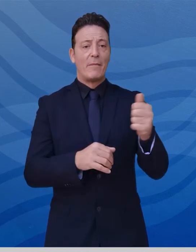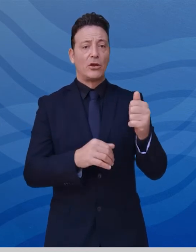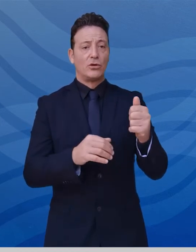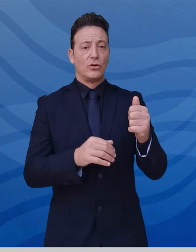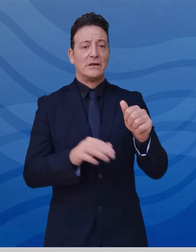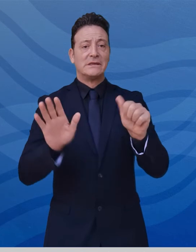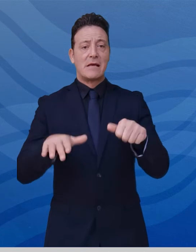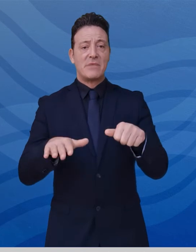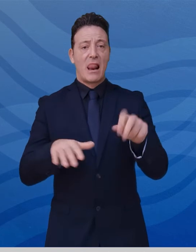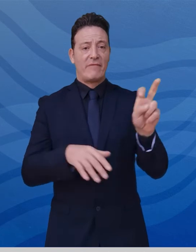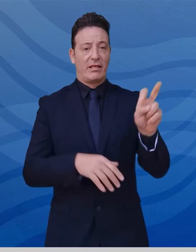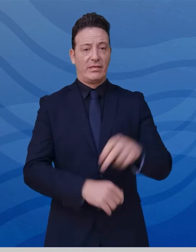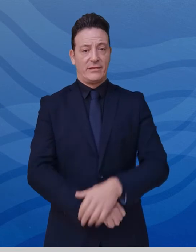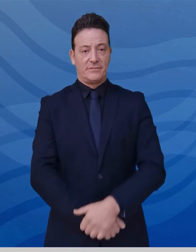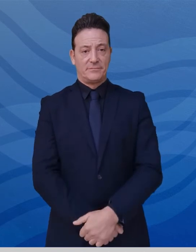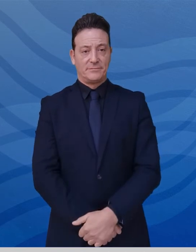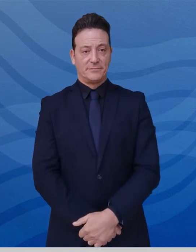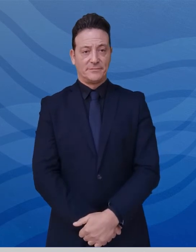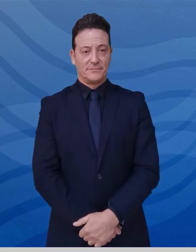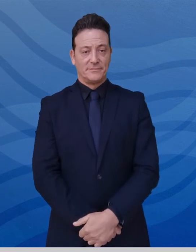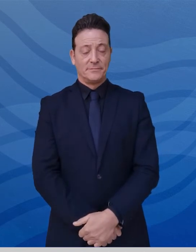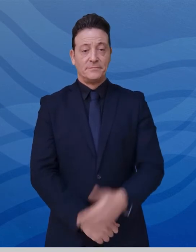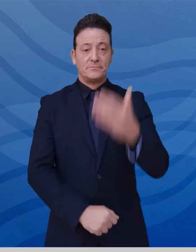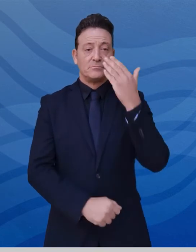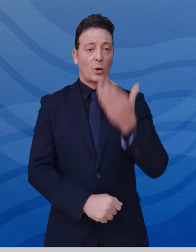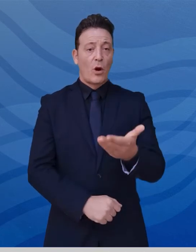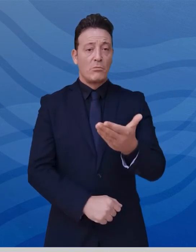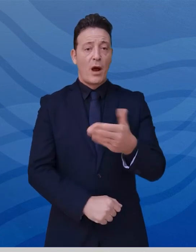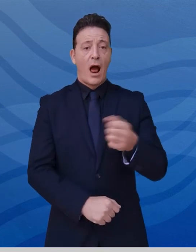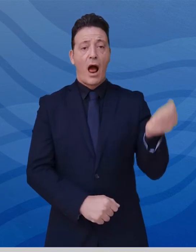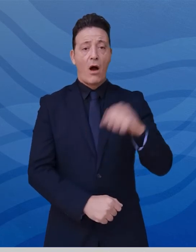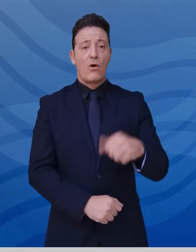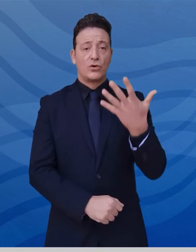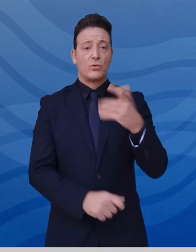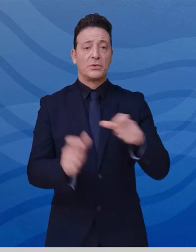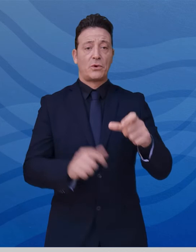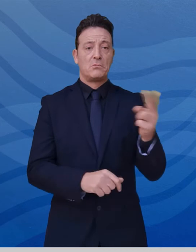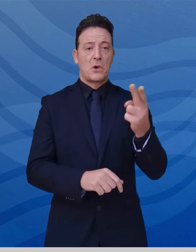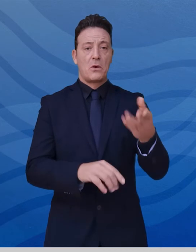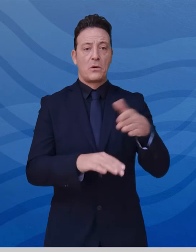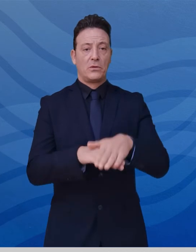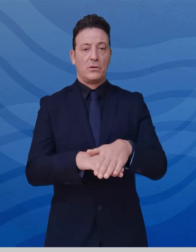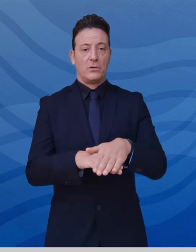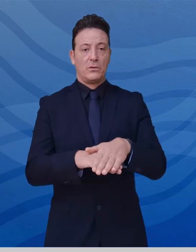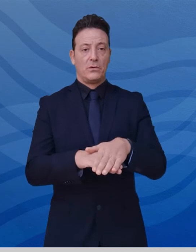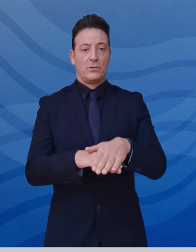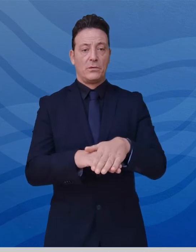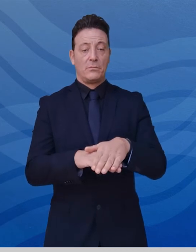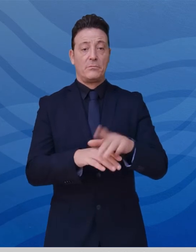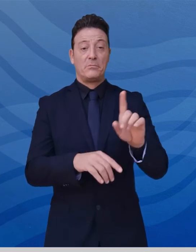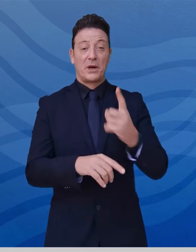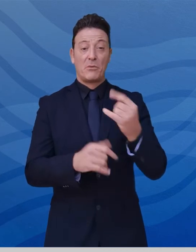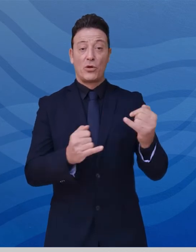sono 6.020. Si registrano purtroppo ulteriori cinque decessi a partire dal primo